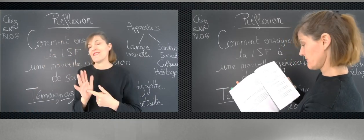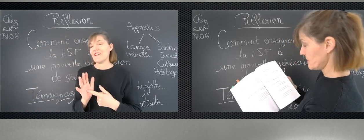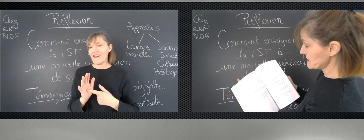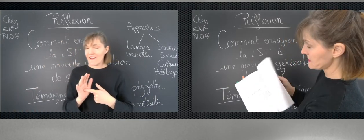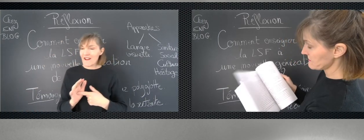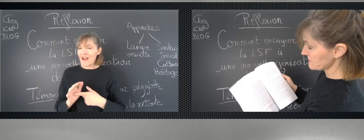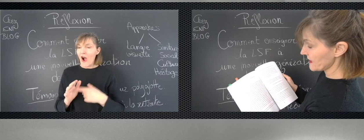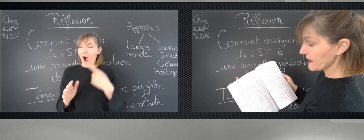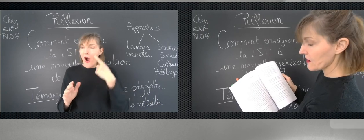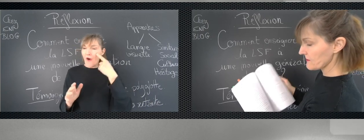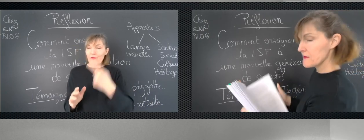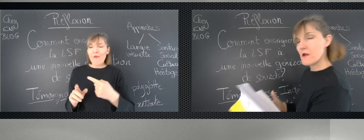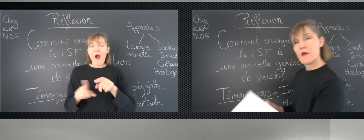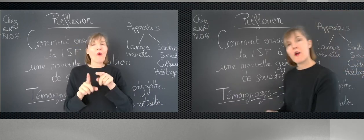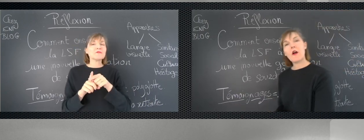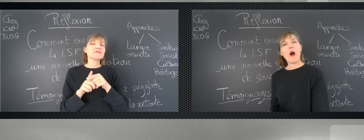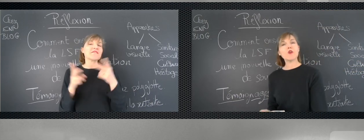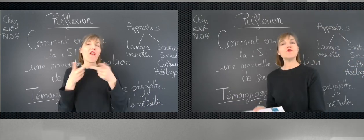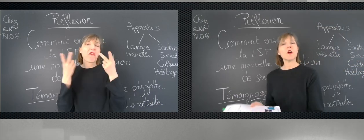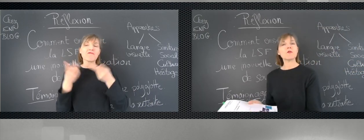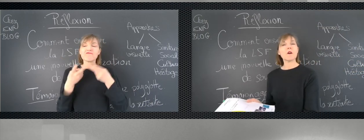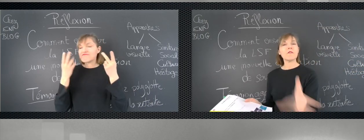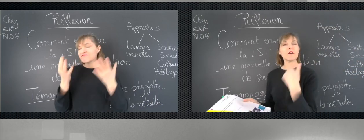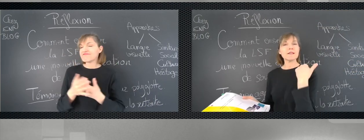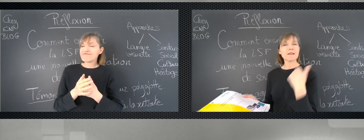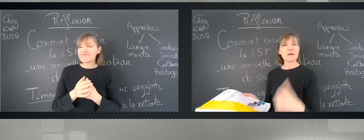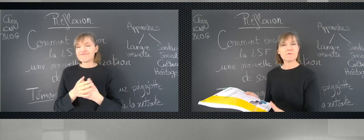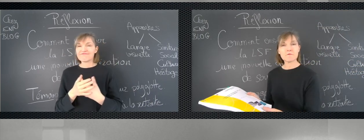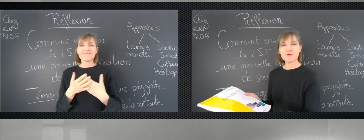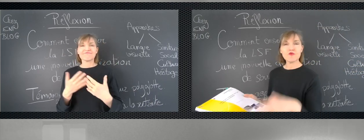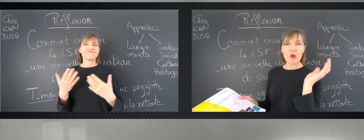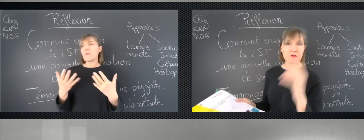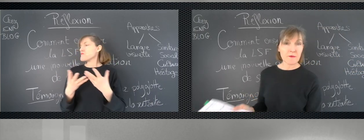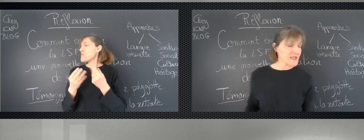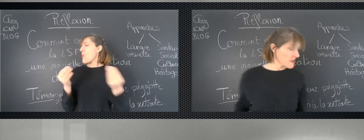Vous voyez,'est aérer quand même. En une heure, on a ballé ça. Une heure, on mettre ça.